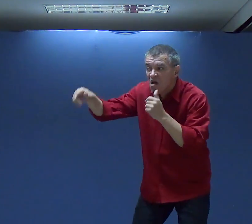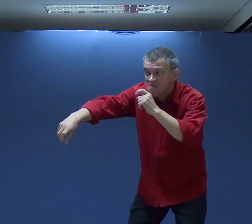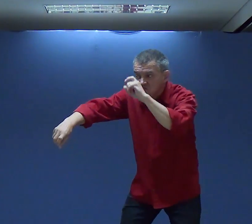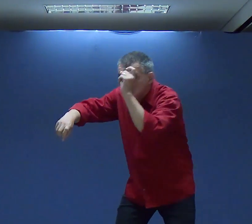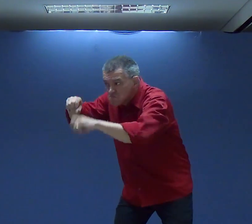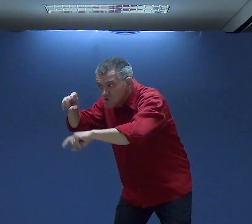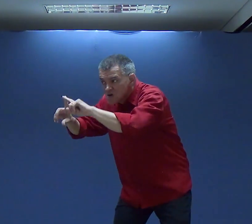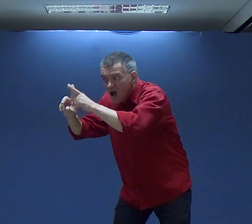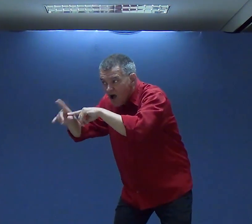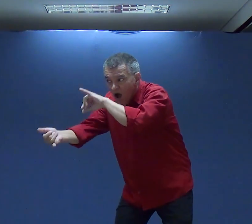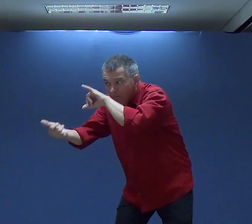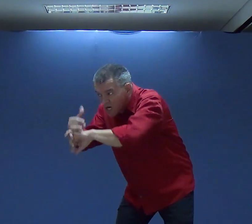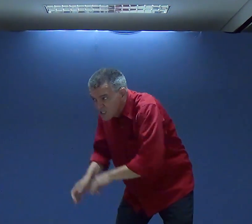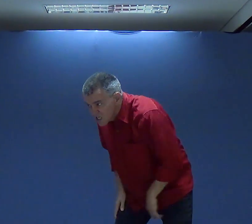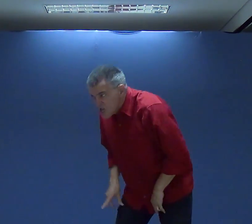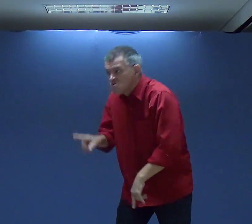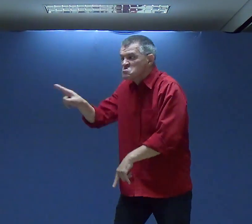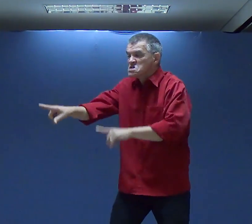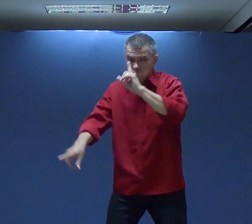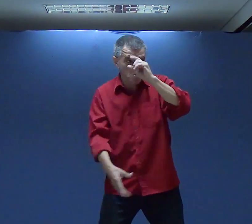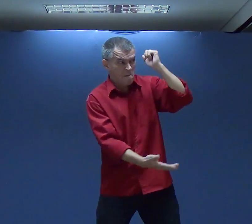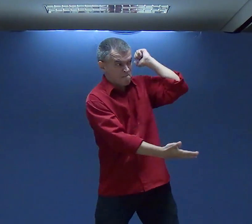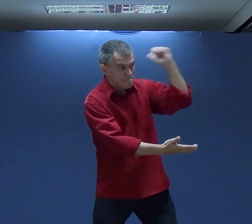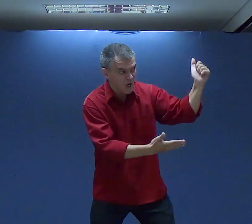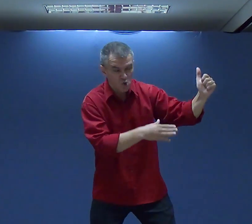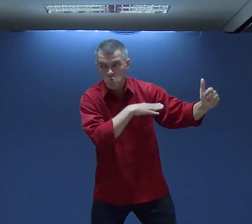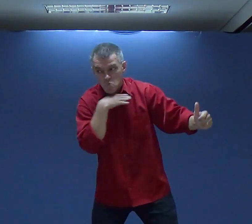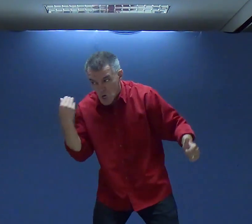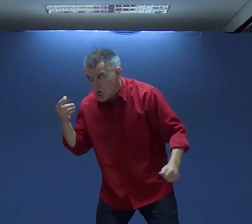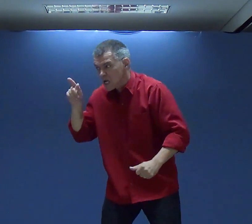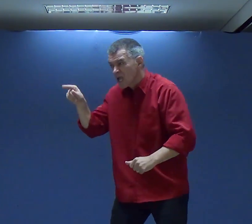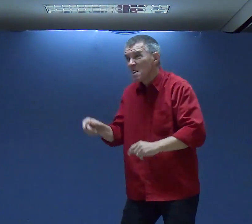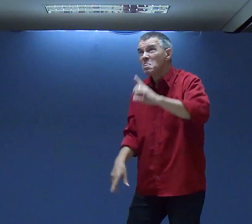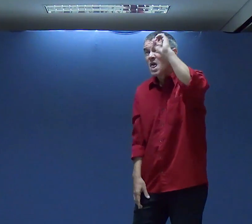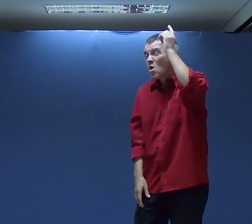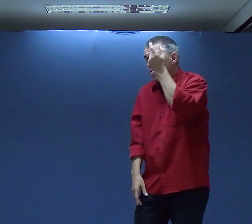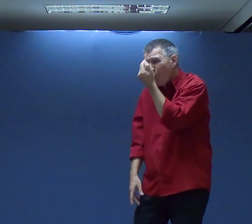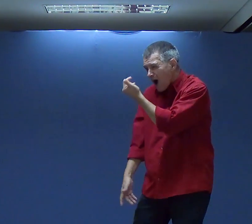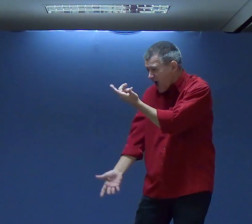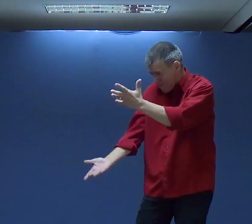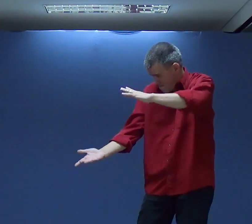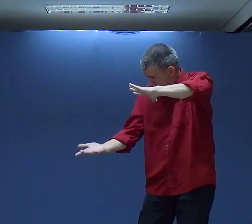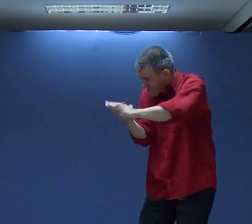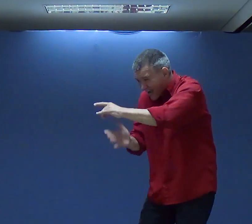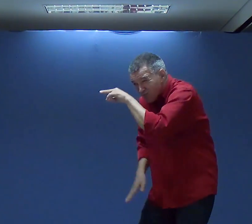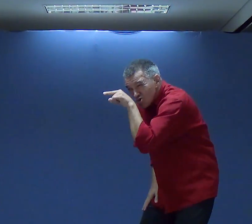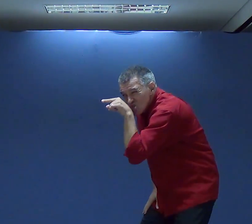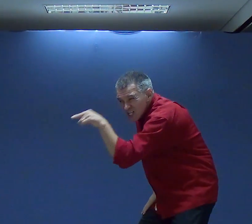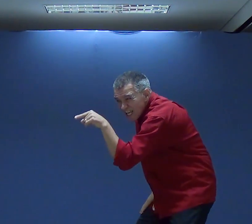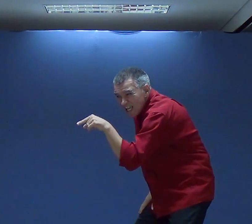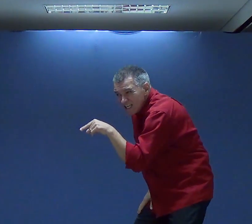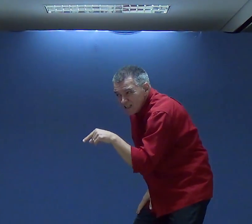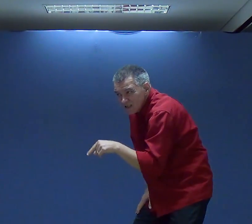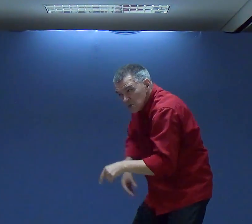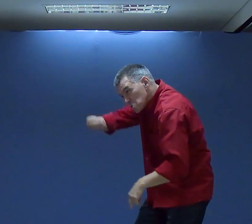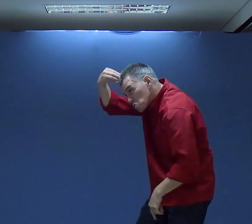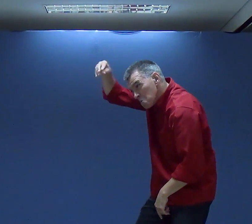Por causa Do seu pecado Contra Este homem Que você